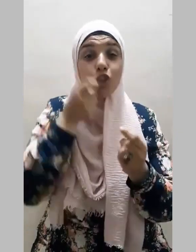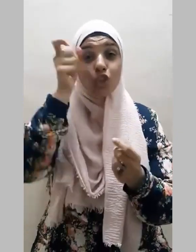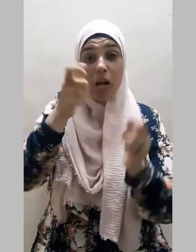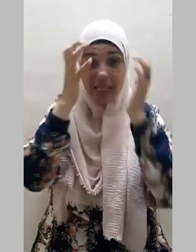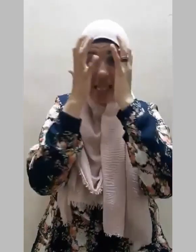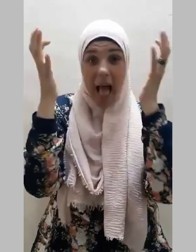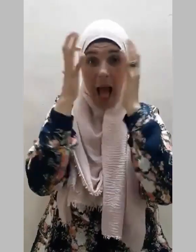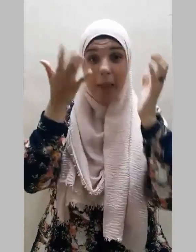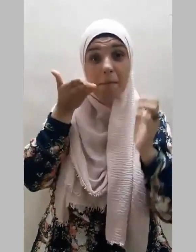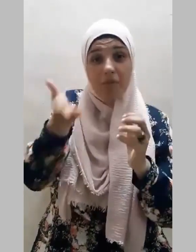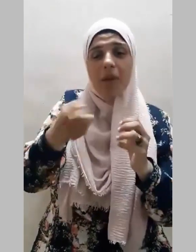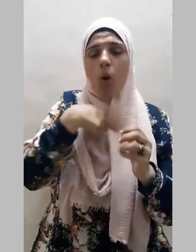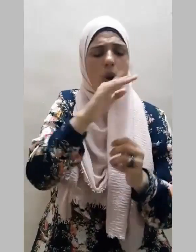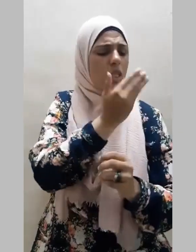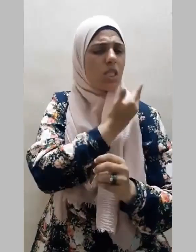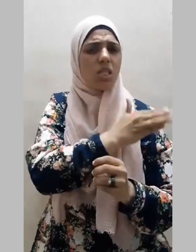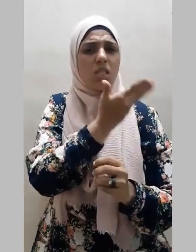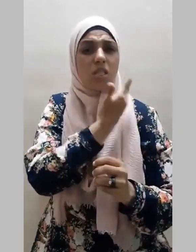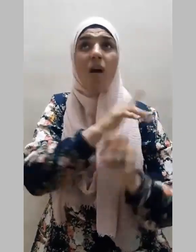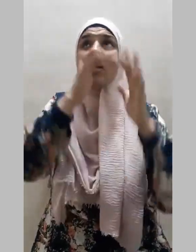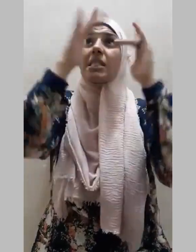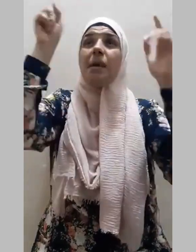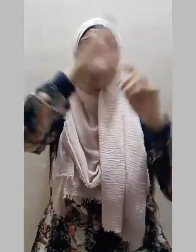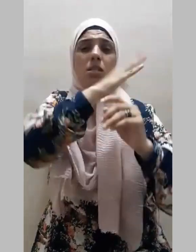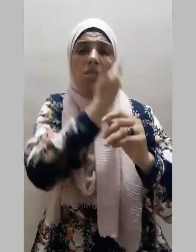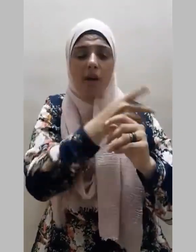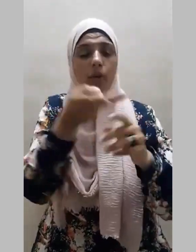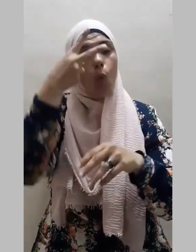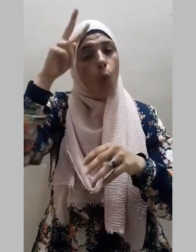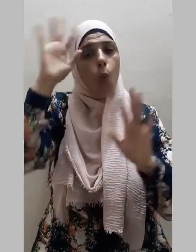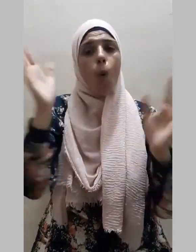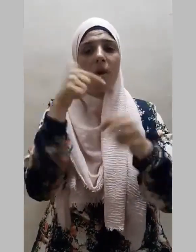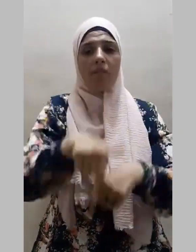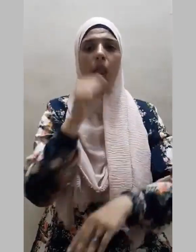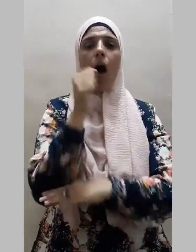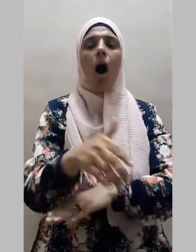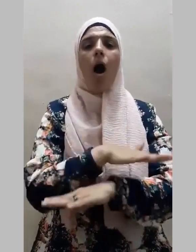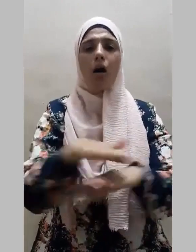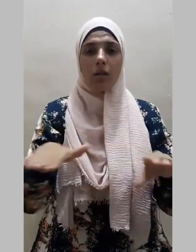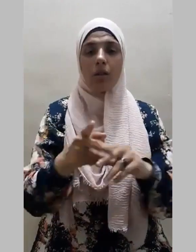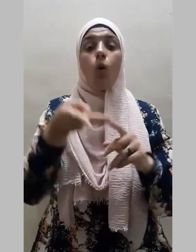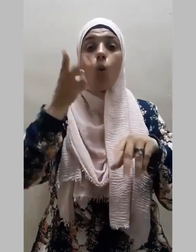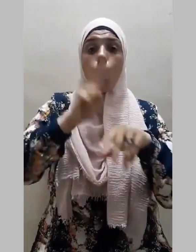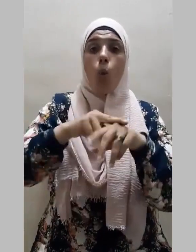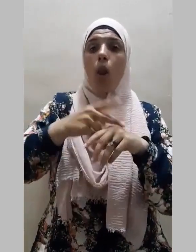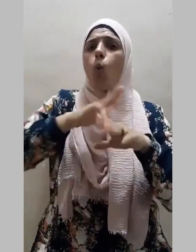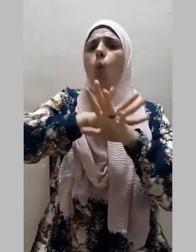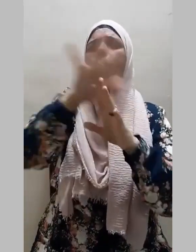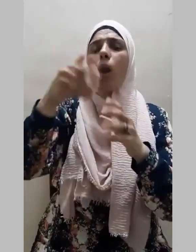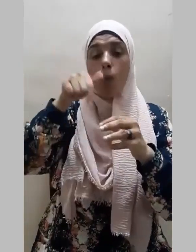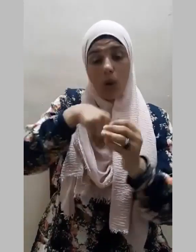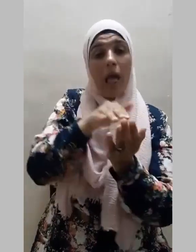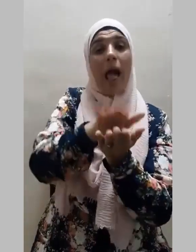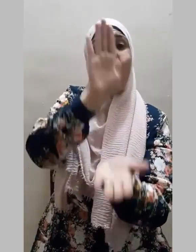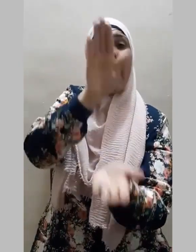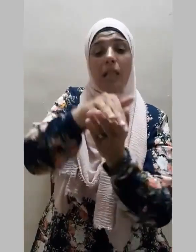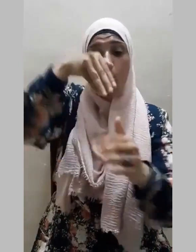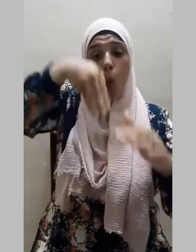يستغفر له من في السماوات ومن في الأرض والحيتان في جوف الماء وإن